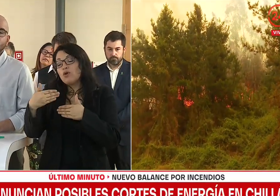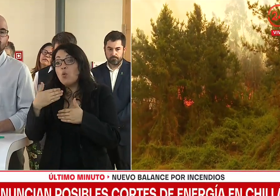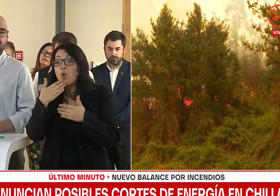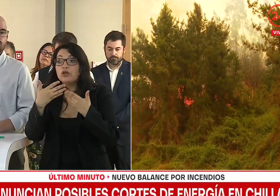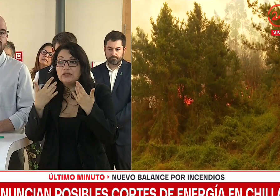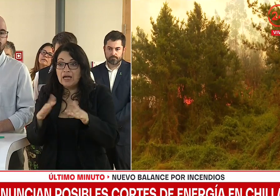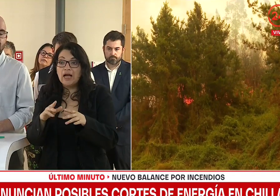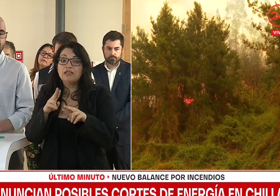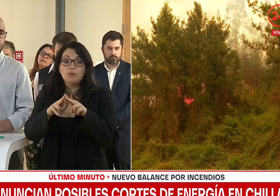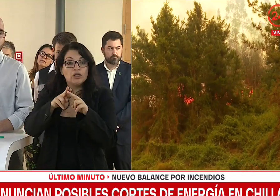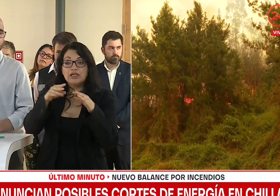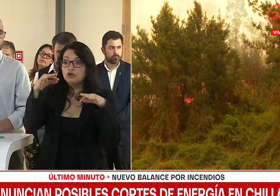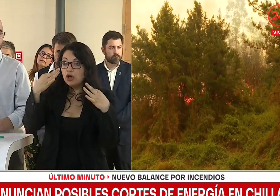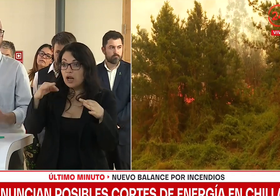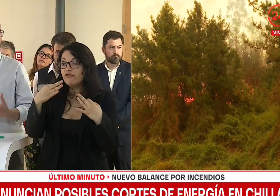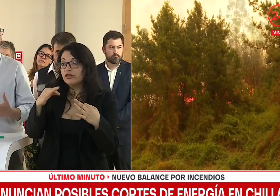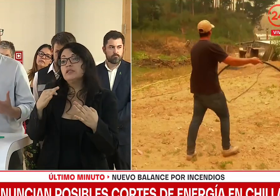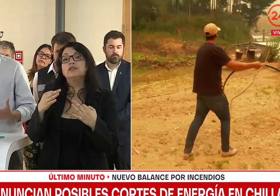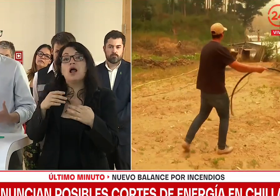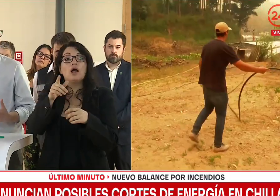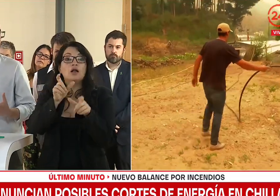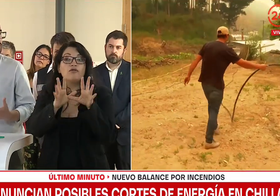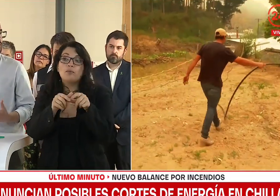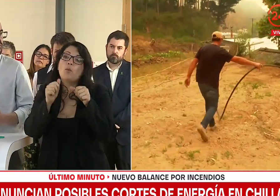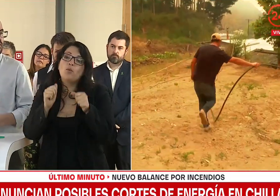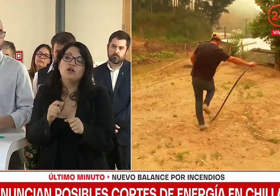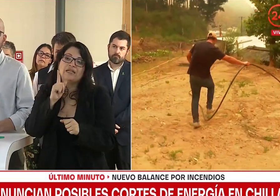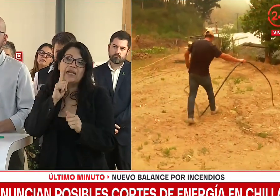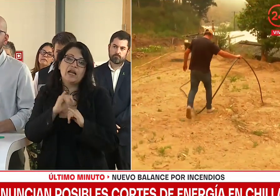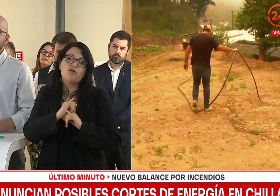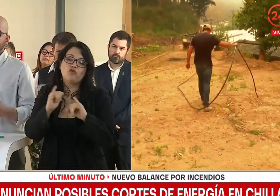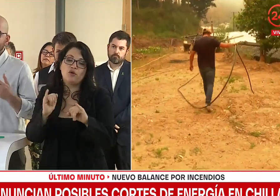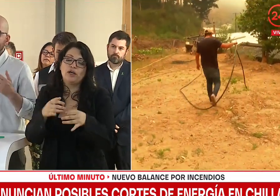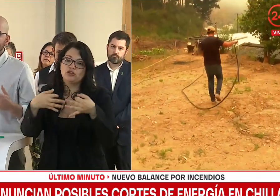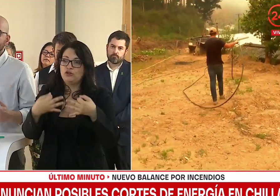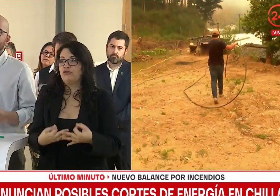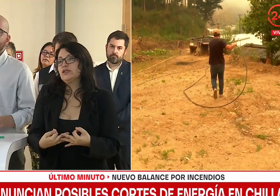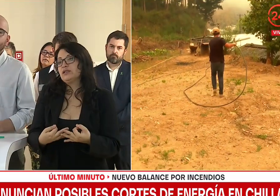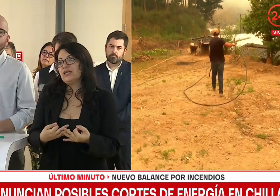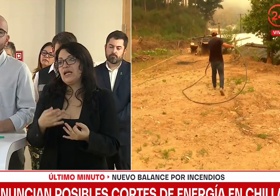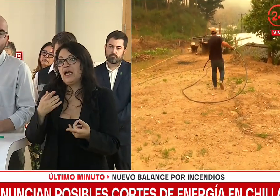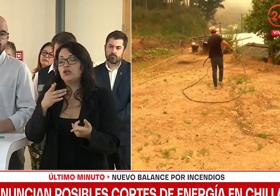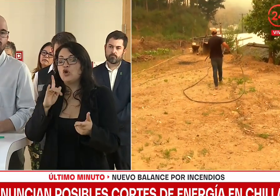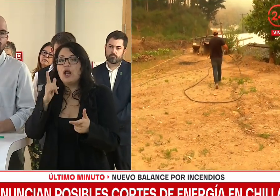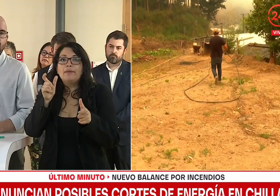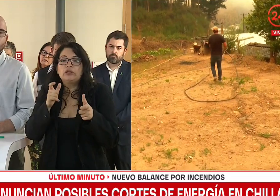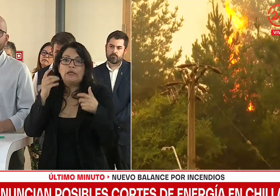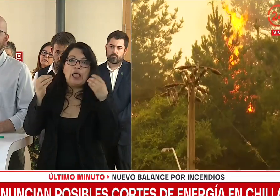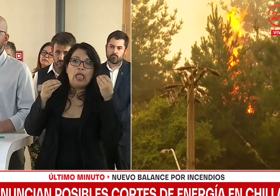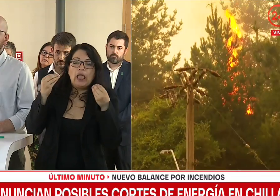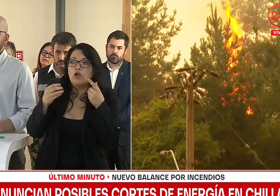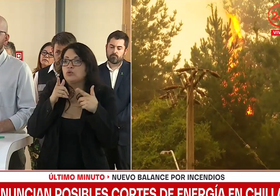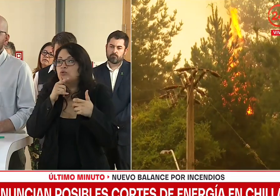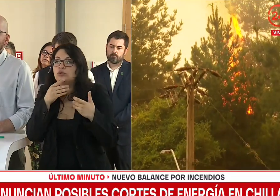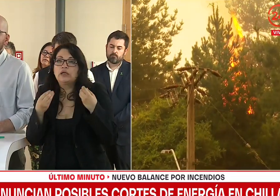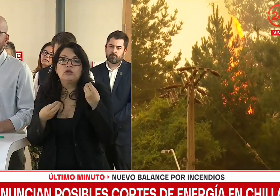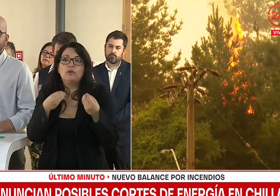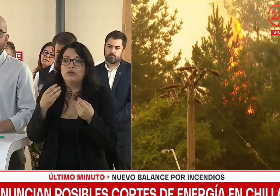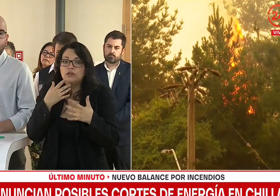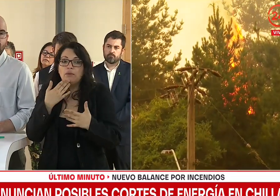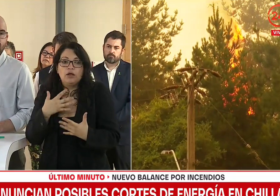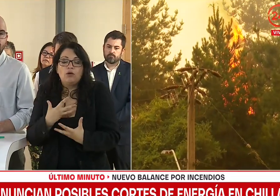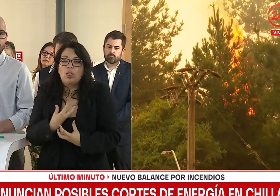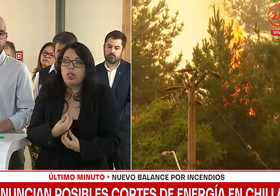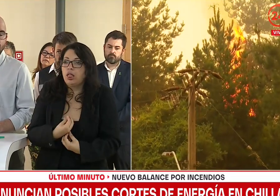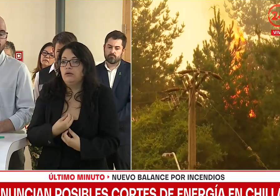cuando estemos realizando esas fichas básicas, las familias puedan tener esa información de primera fuente y así reducir los niveles de incertidumbre o angustia que puedan estar